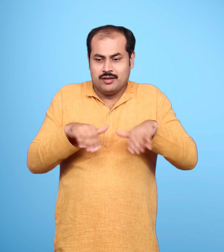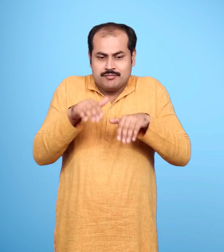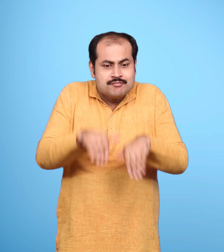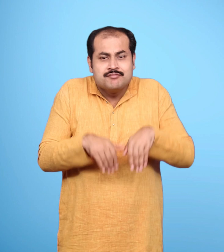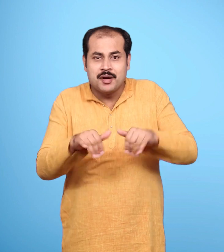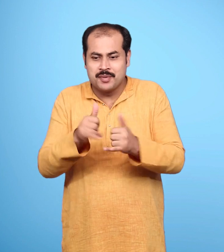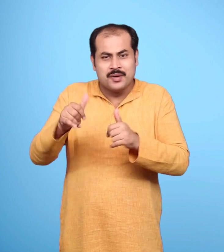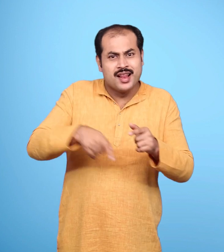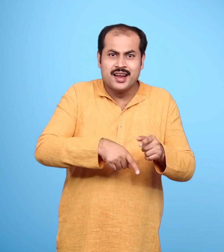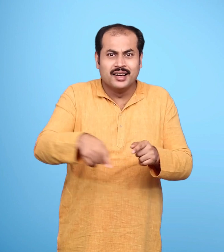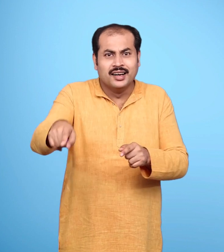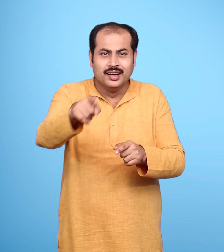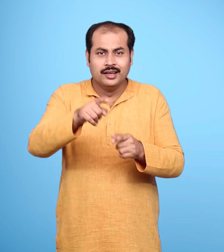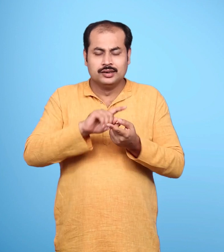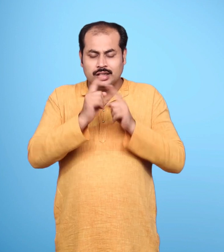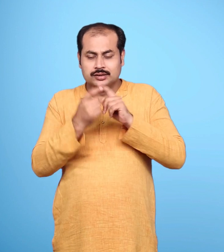हेरन जान बूज कर भागता रहा